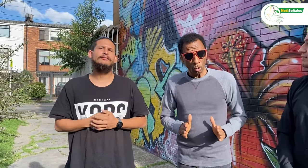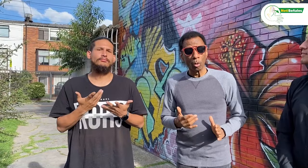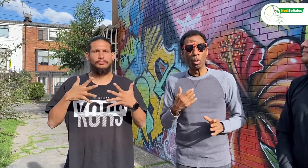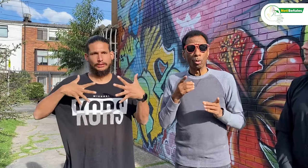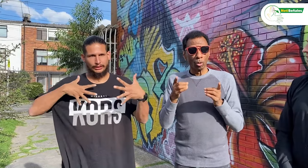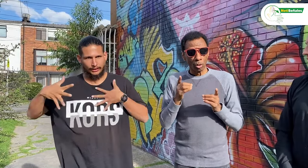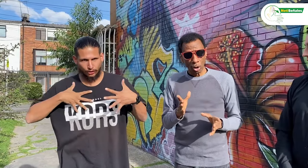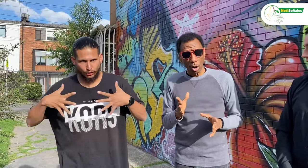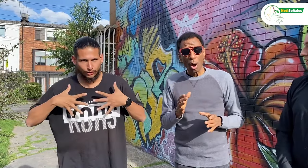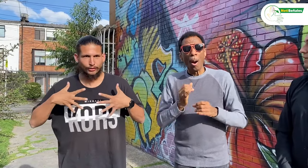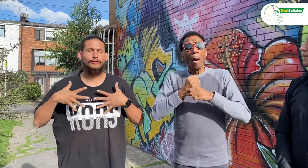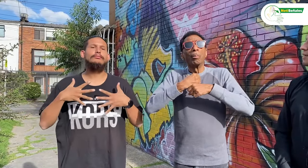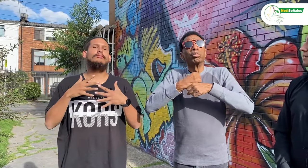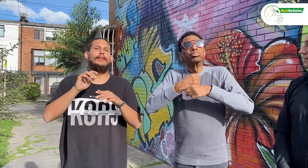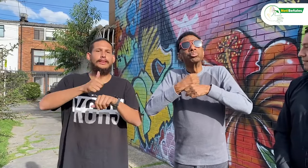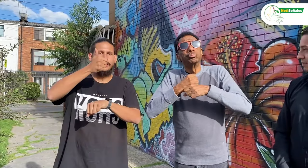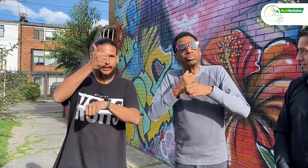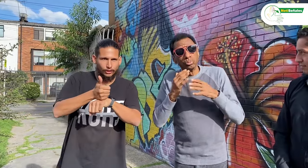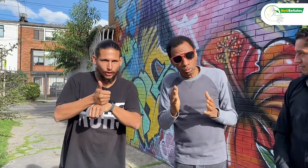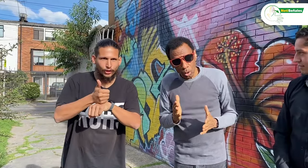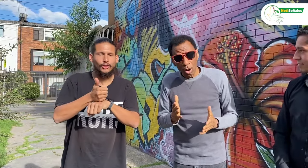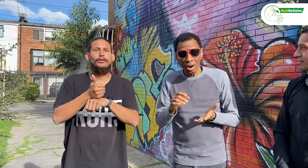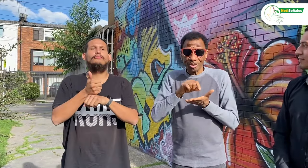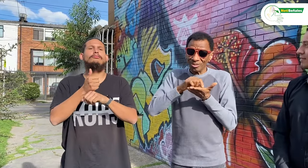Además, soy actor, director y escritor.